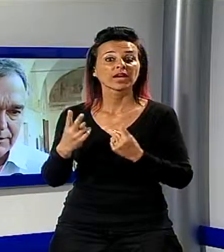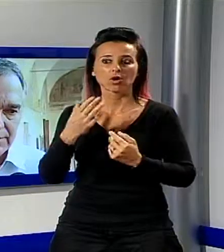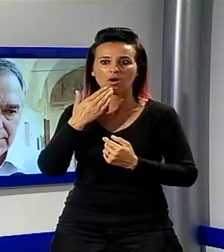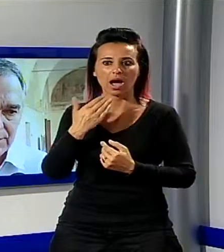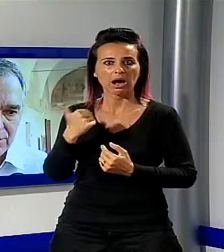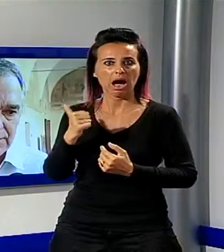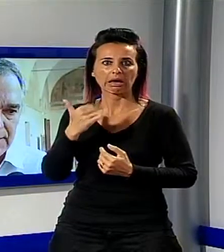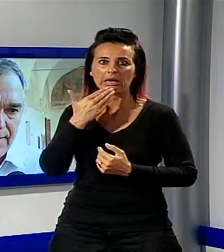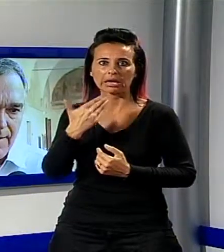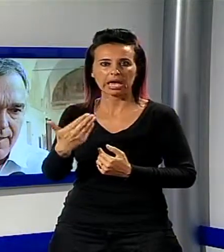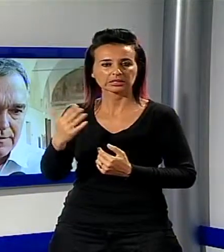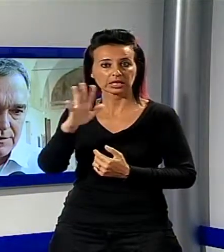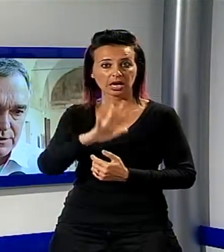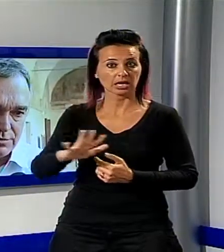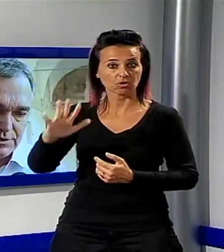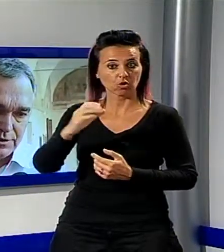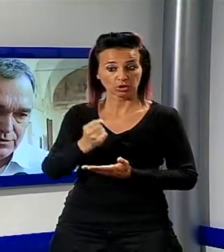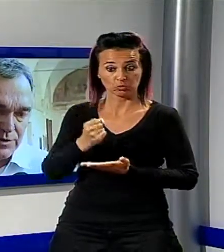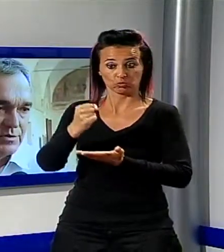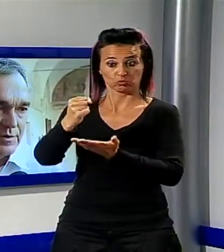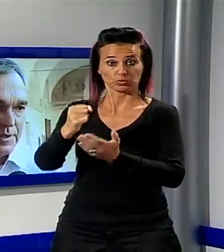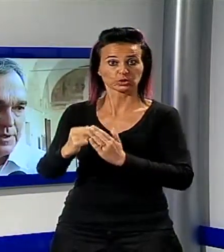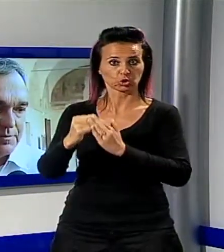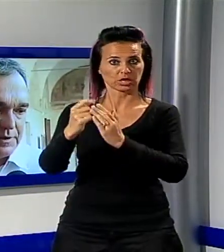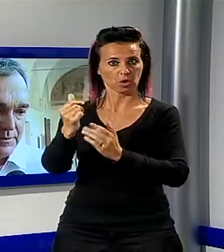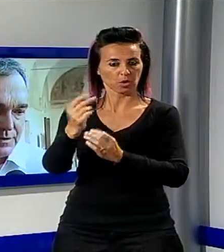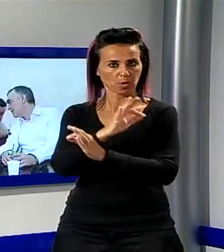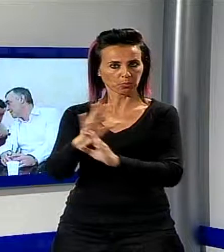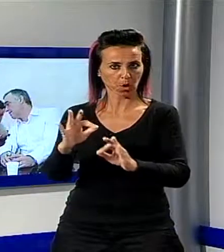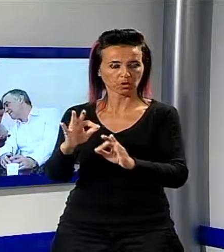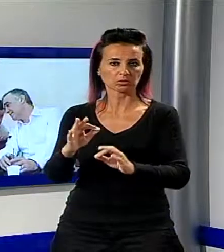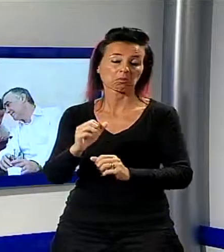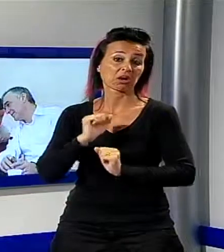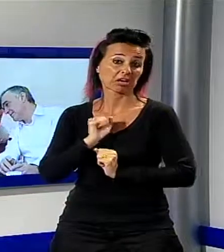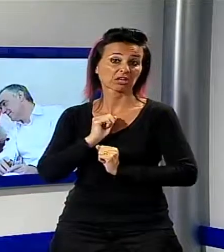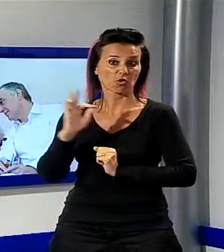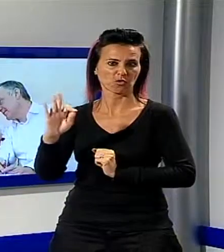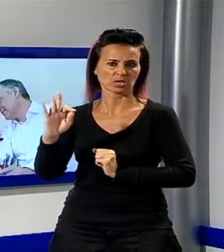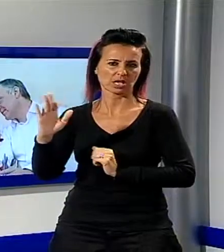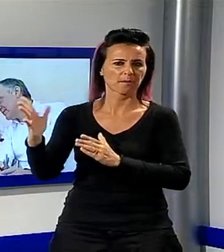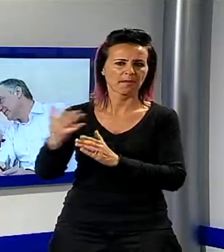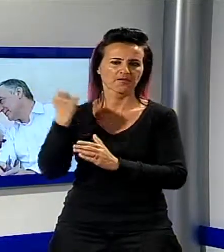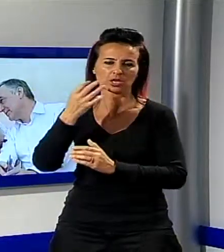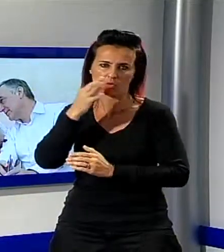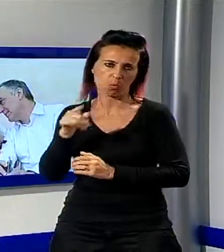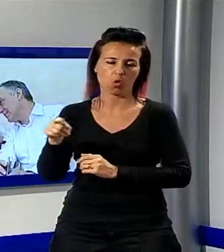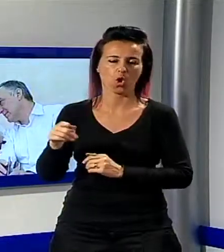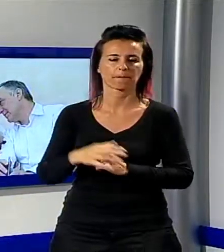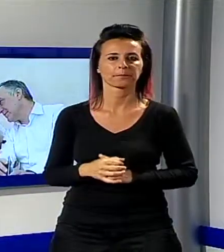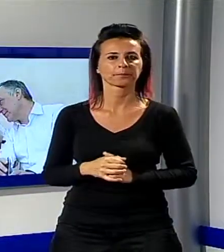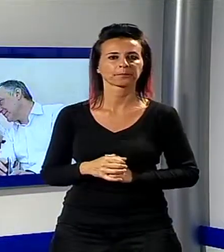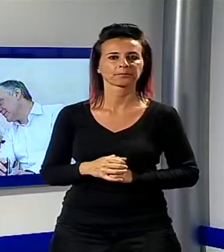concreto che la regione dà ci siano tutte le condizioni perché il PD possa vincere. Il candidato sindaco Rossano